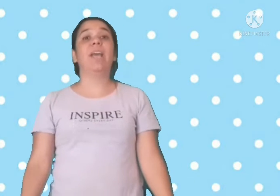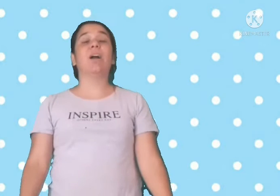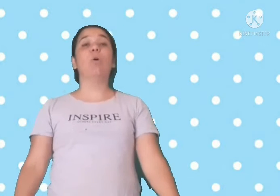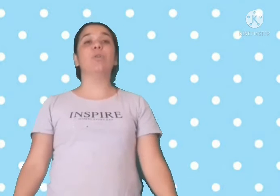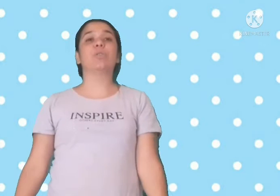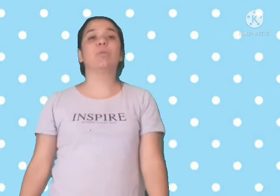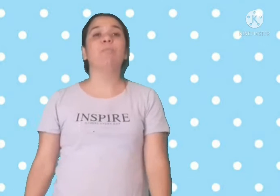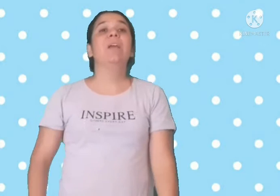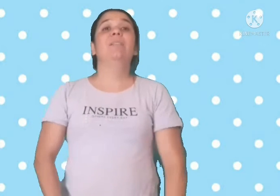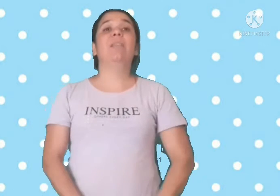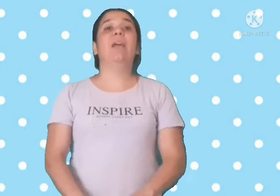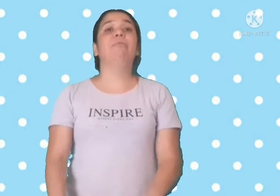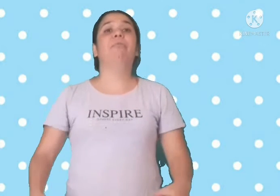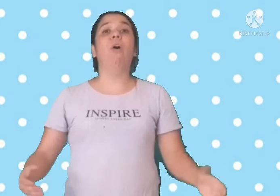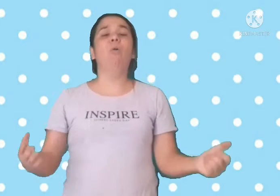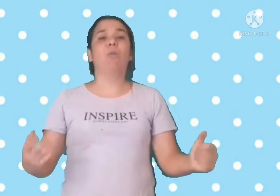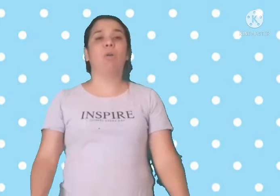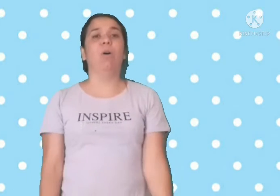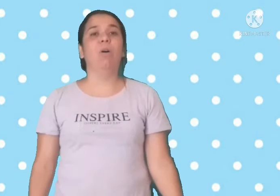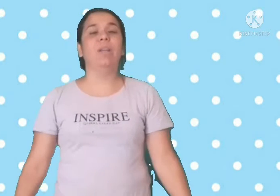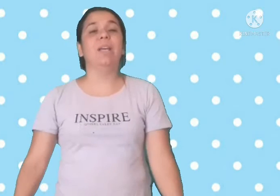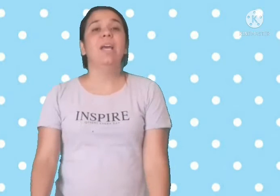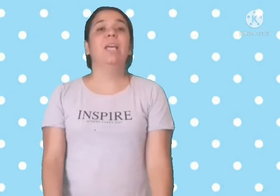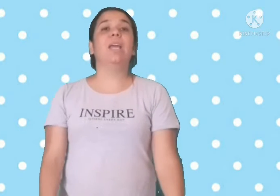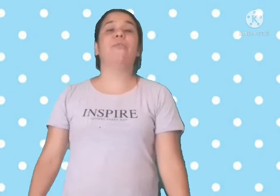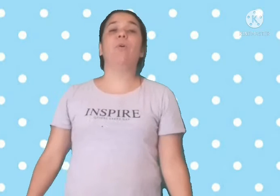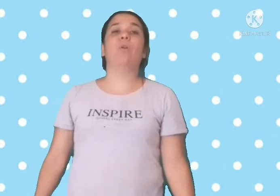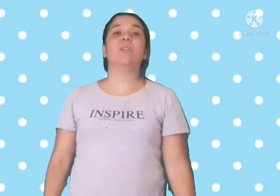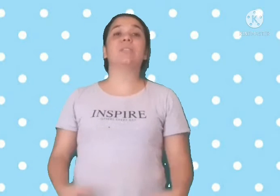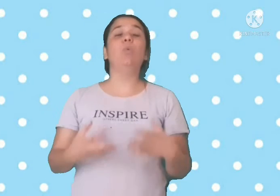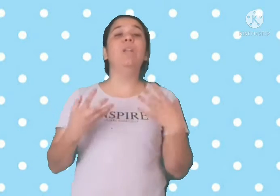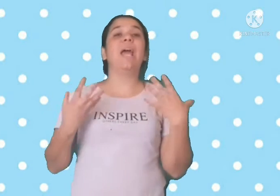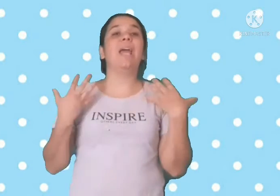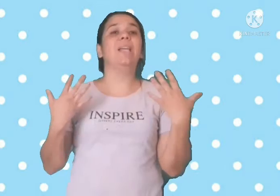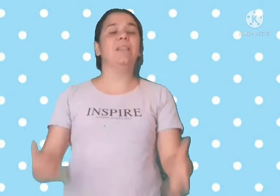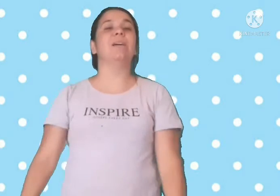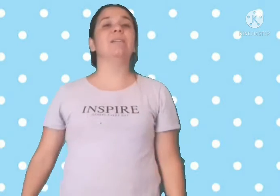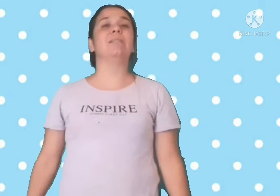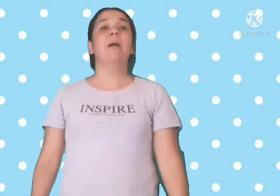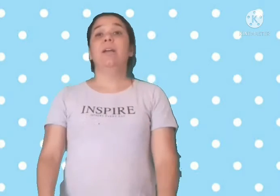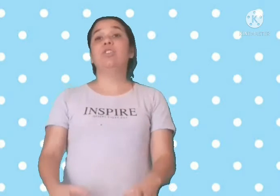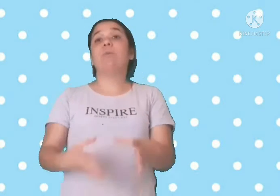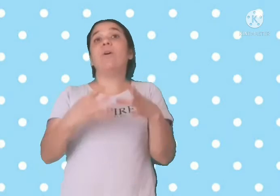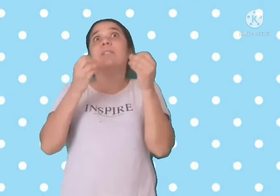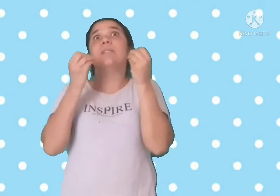que é agosto, tem folclore. O que é folclore? São lendas de coisas